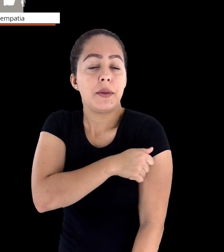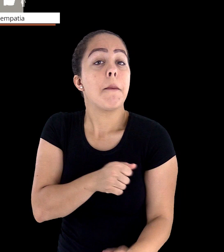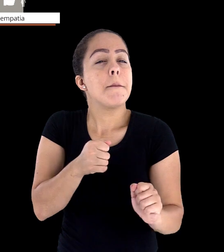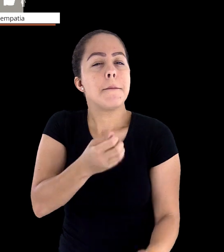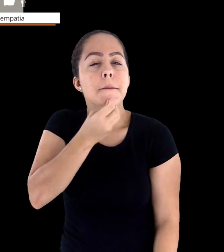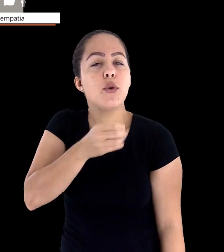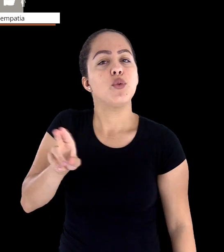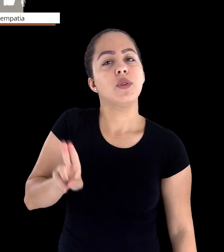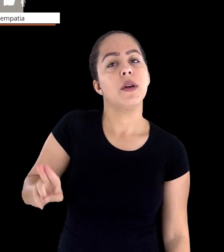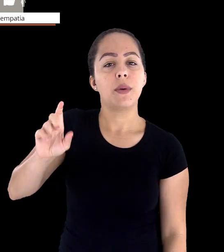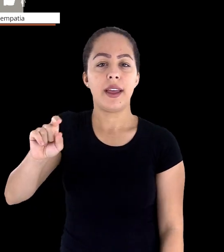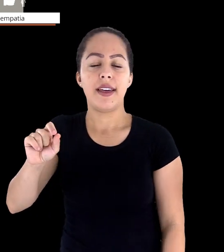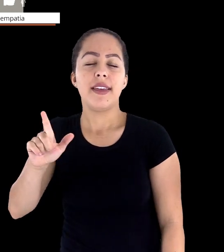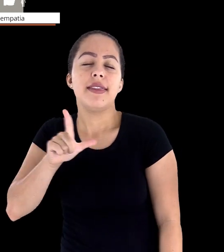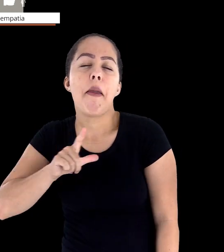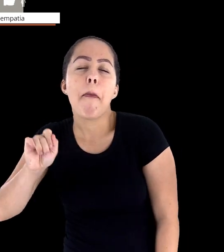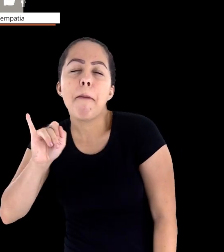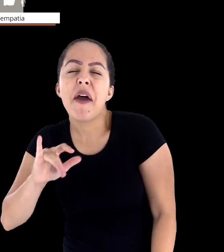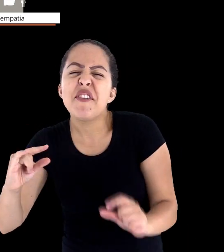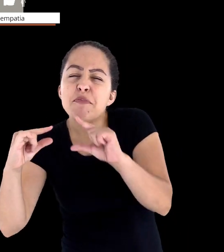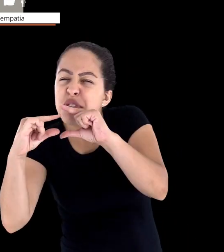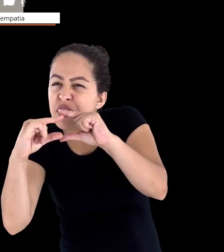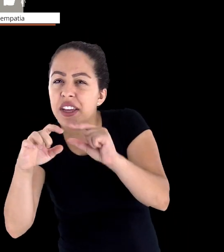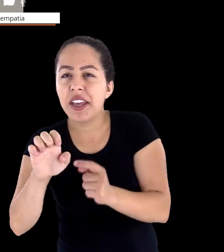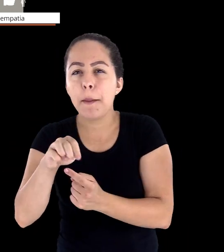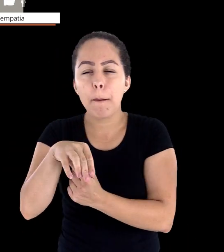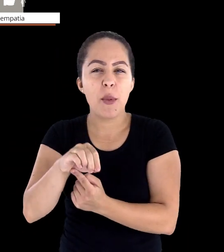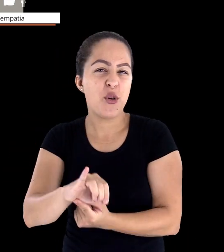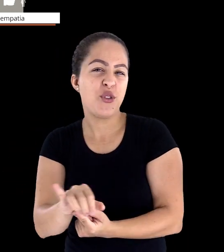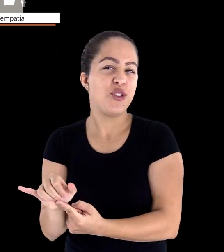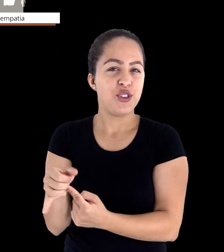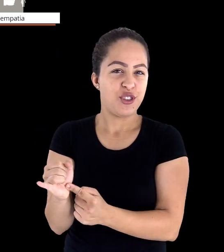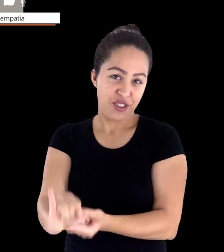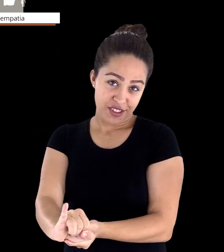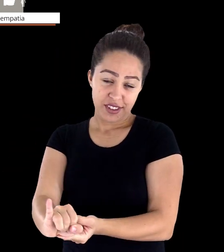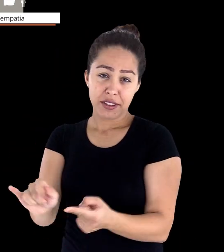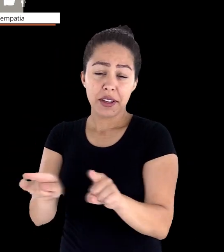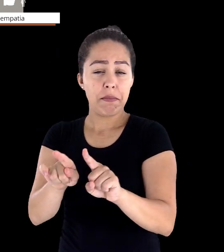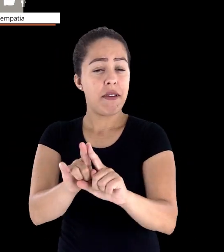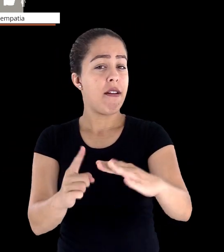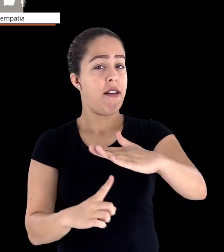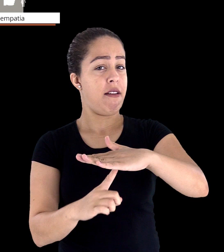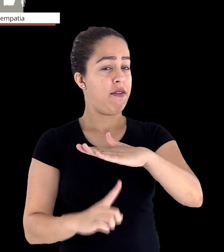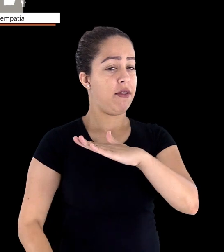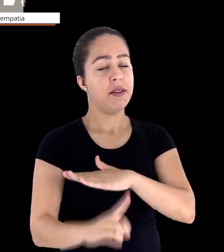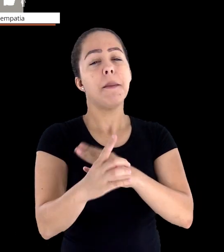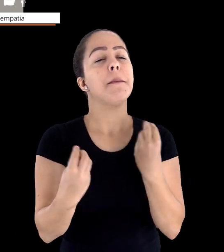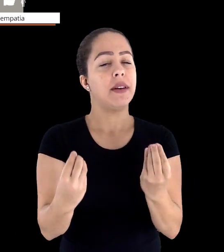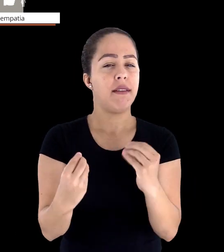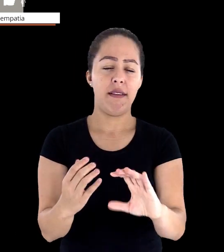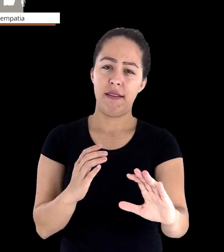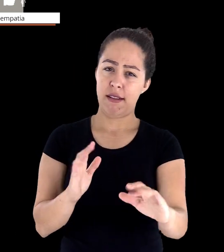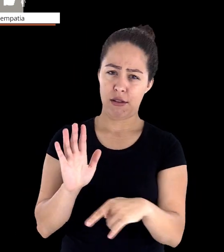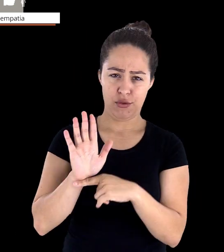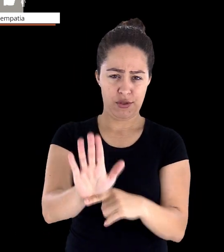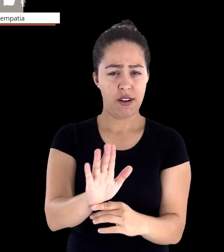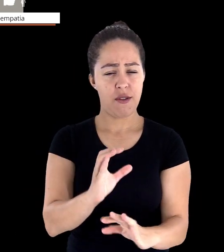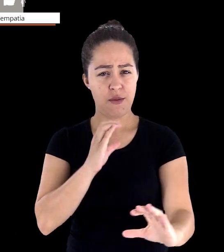alguns recursos como o uso de emojis, o uso de avatar, para poder ajudar nessa forma de